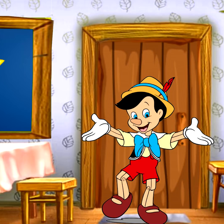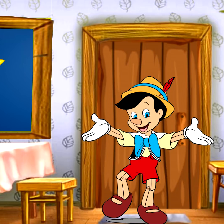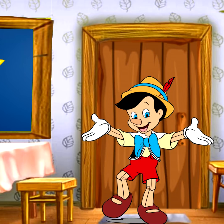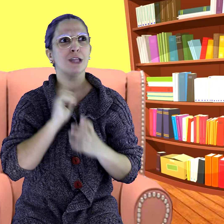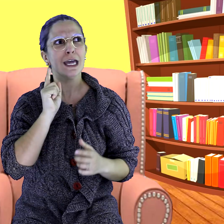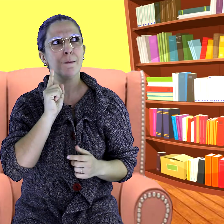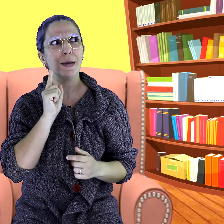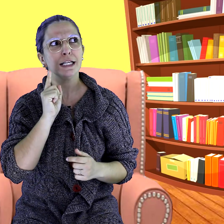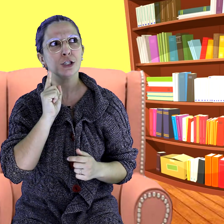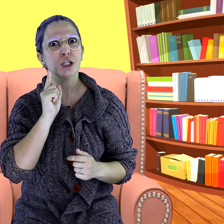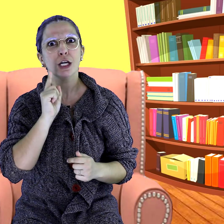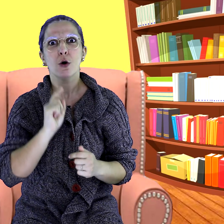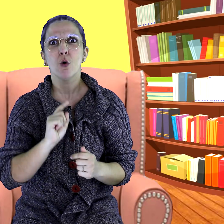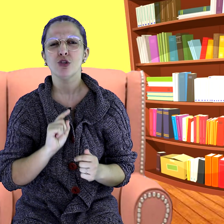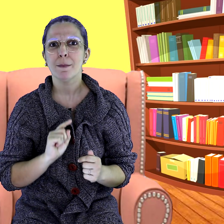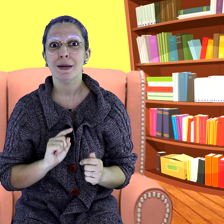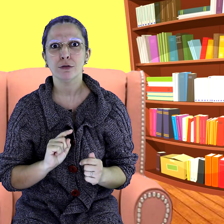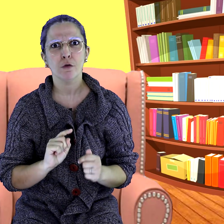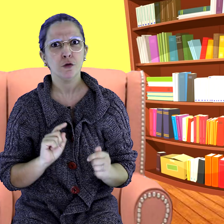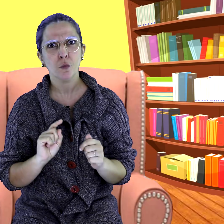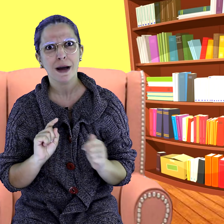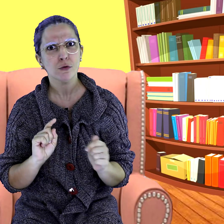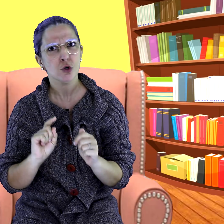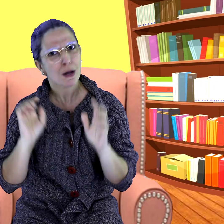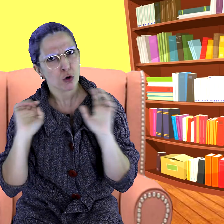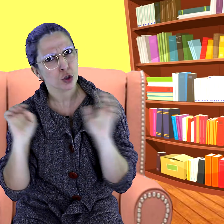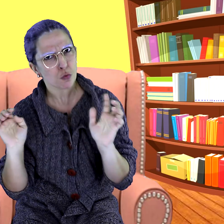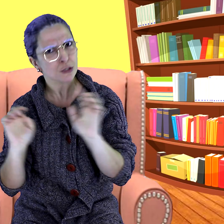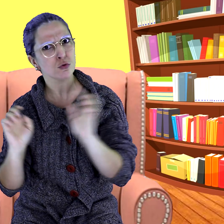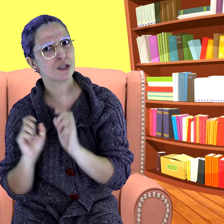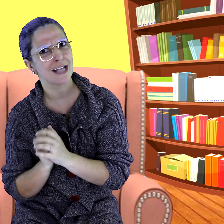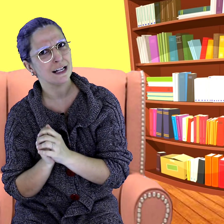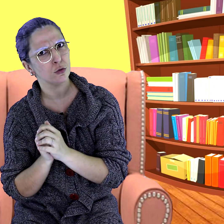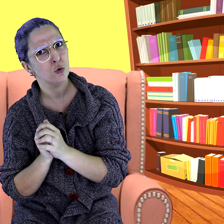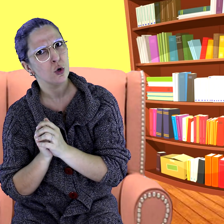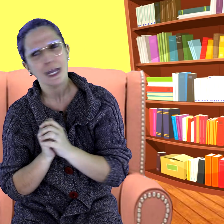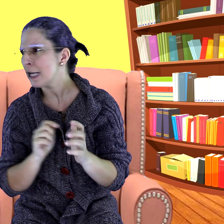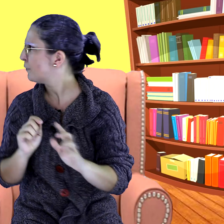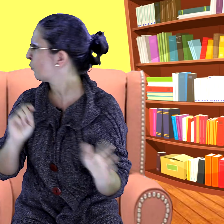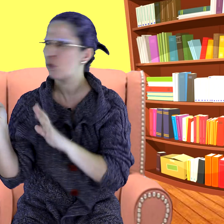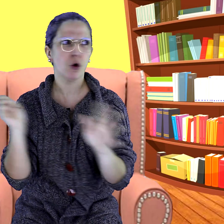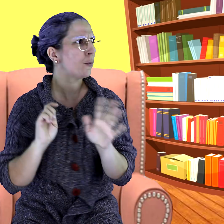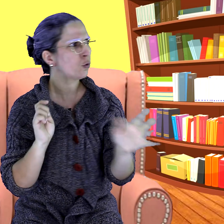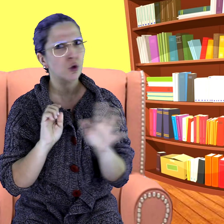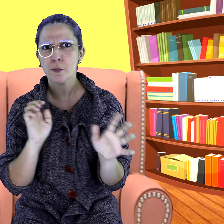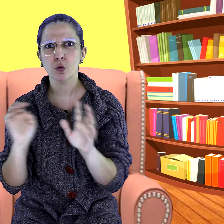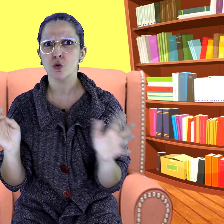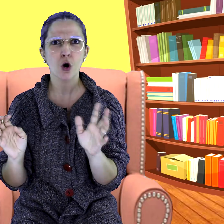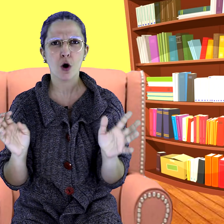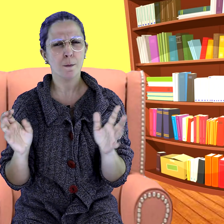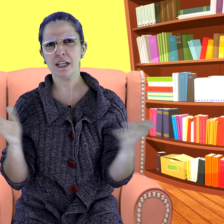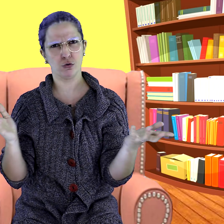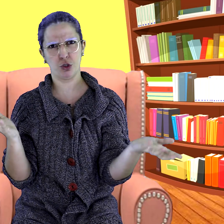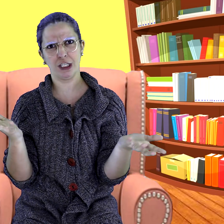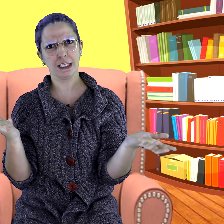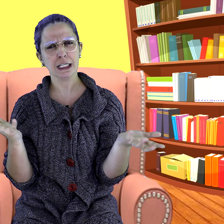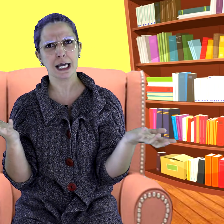De repente, o Gepeto ouviu um barulho e acordou assustado. Ele procurou, procurou, procurou, mas não tinha ninguém.